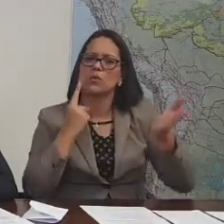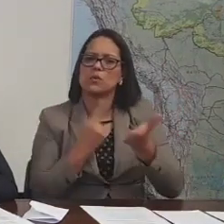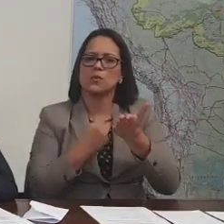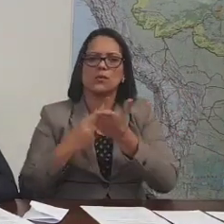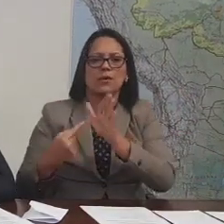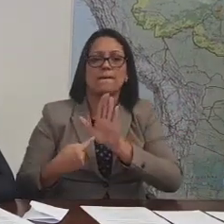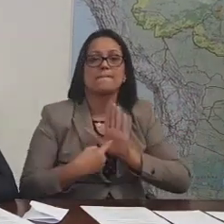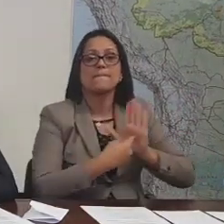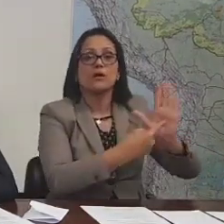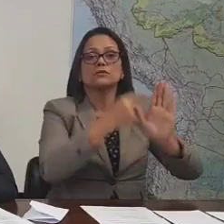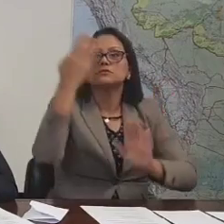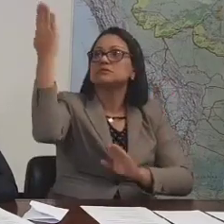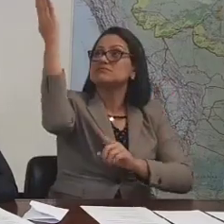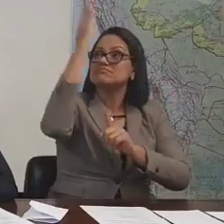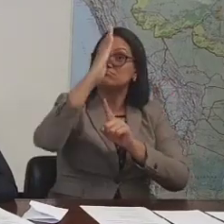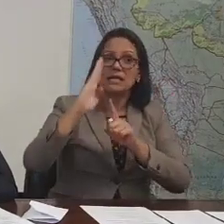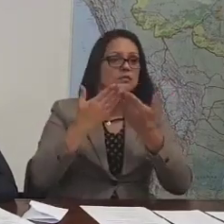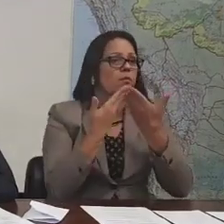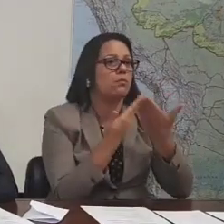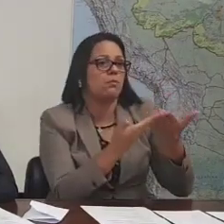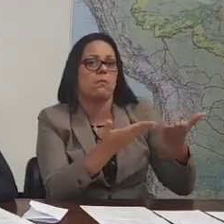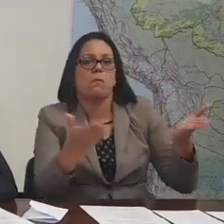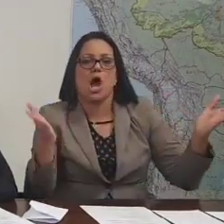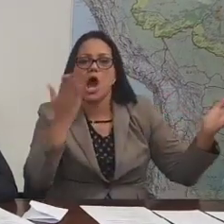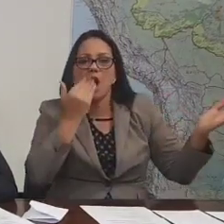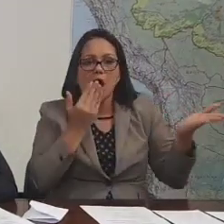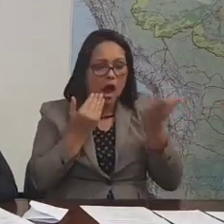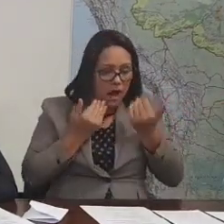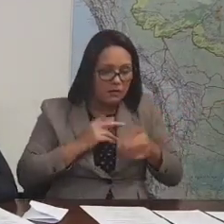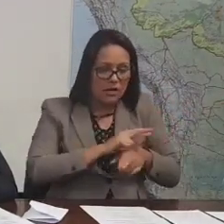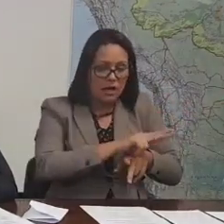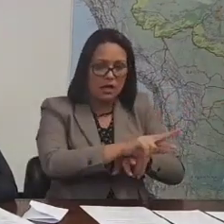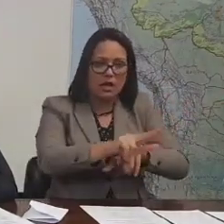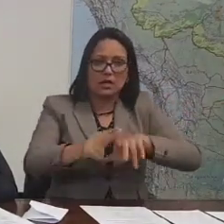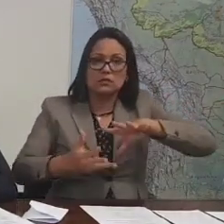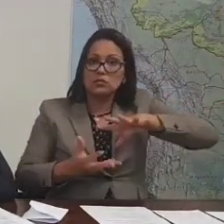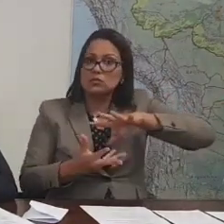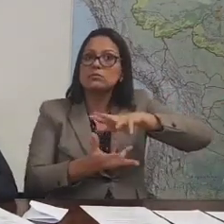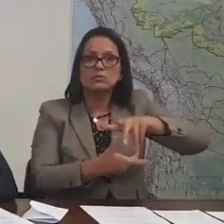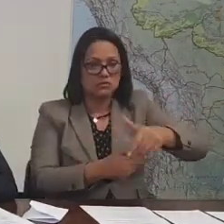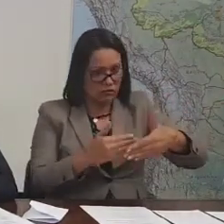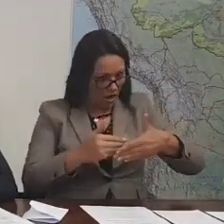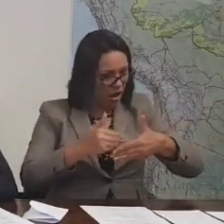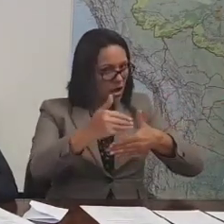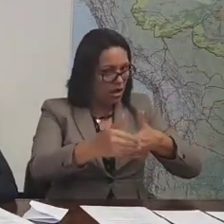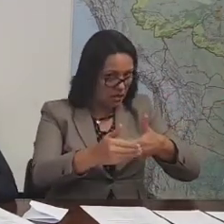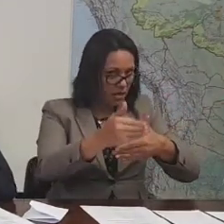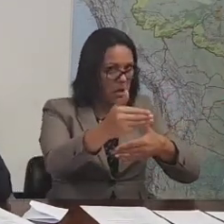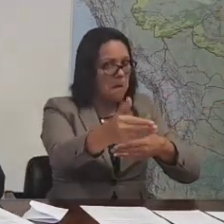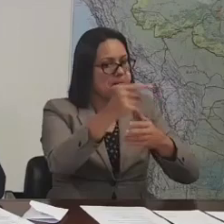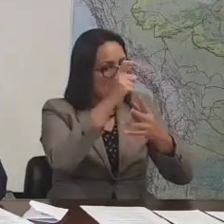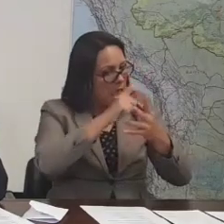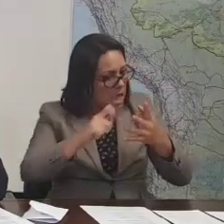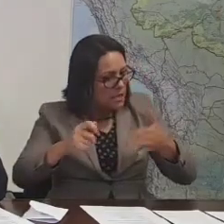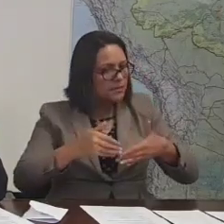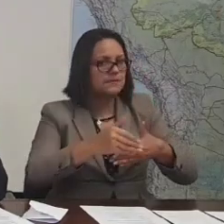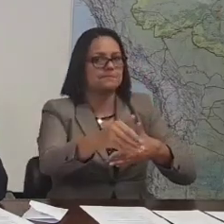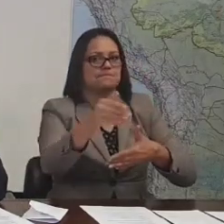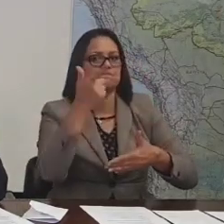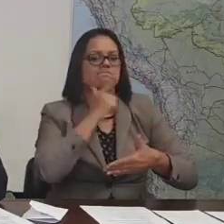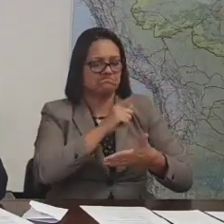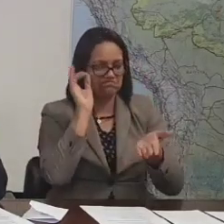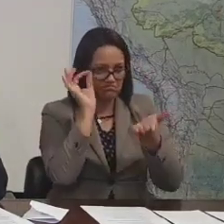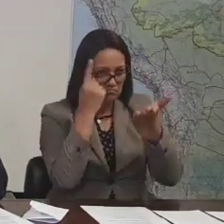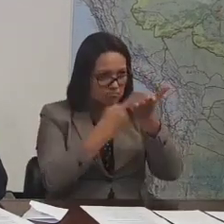mostrar que o Brasil é o celeiro do alimento do mundo. Se Deus quiser, vamos aí, nos próximos dias, nos próximos meses, finalizar